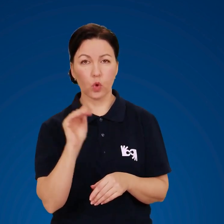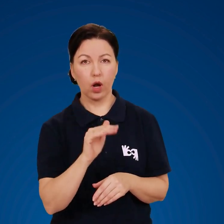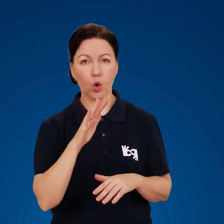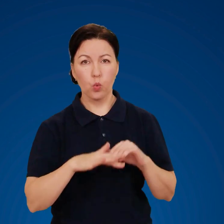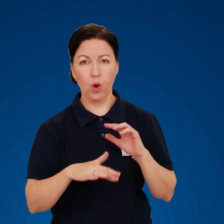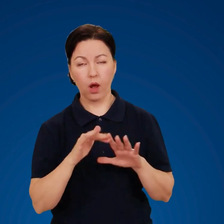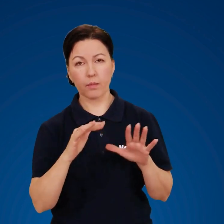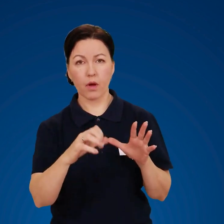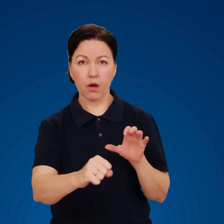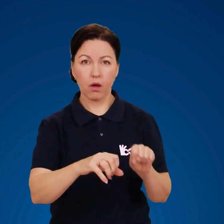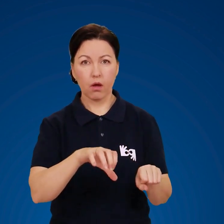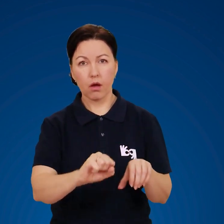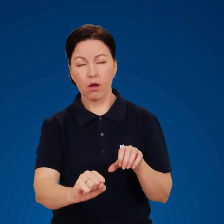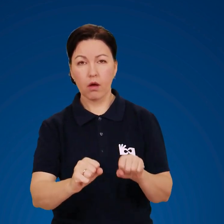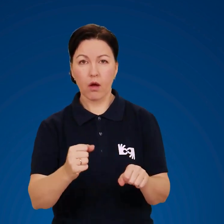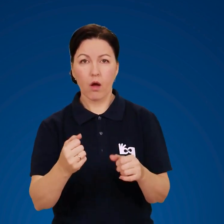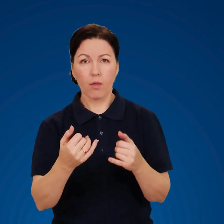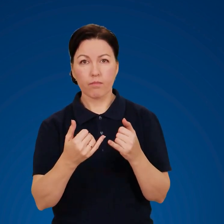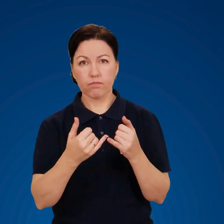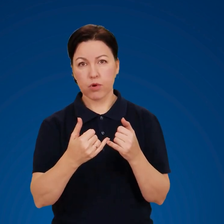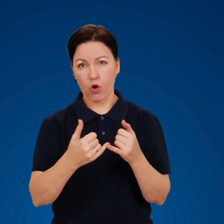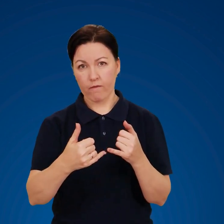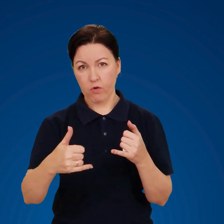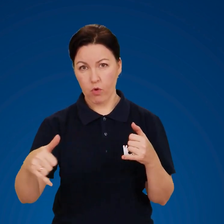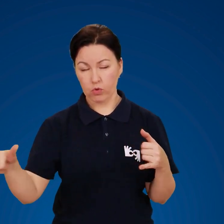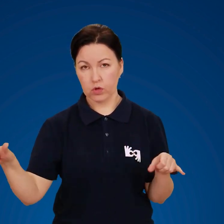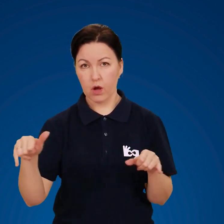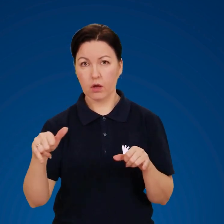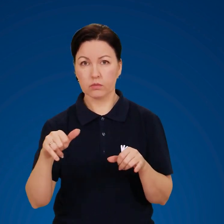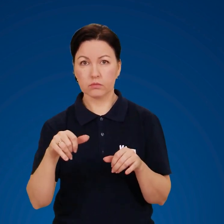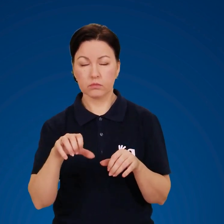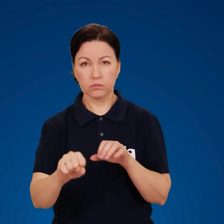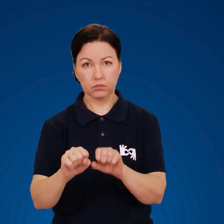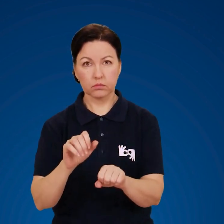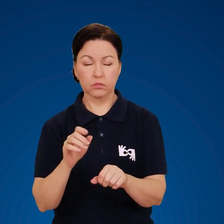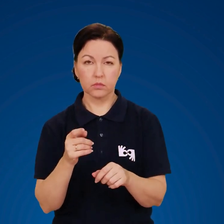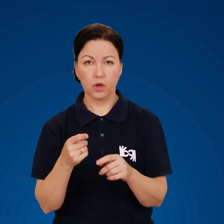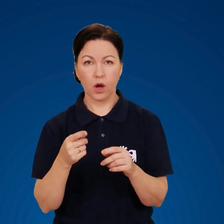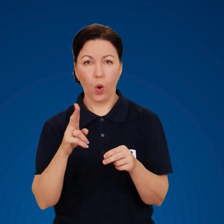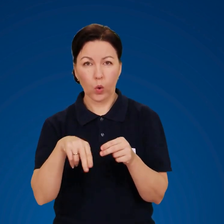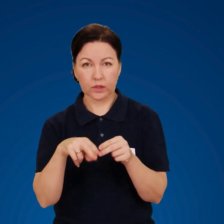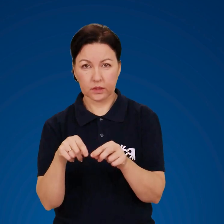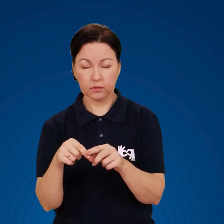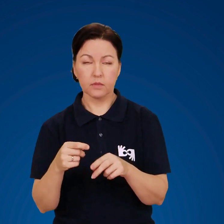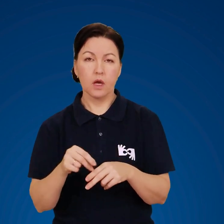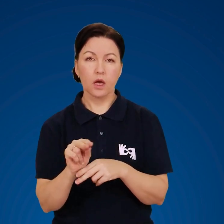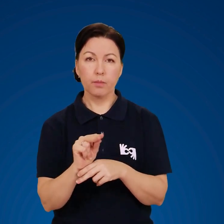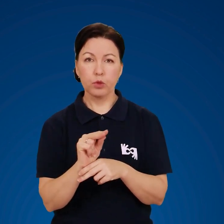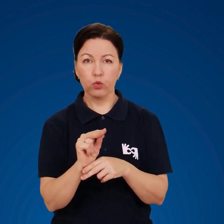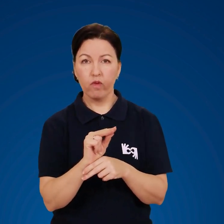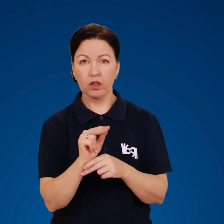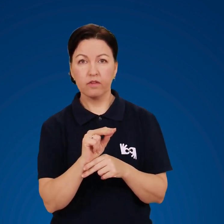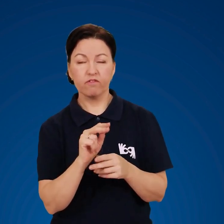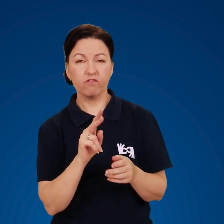торкатися руками оголених кінців проводки, ремонтувати вимикачі, що знаходяться під